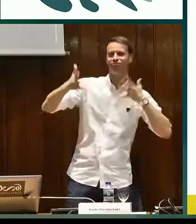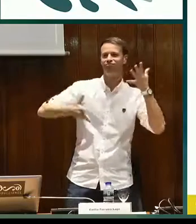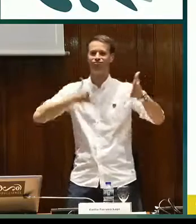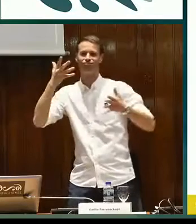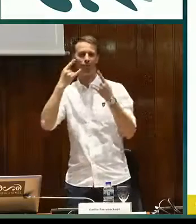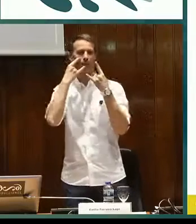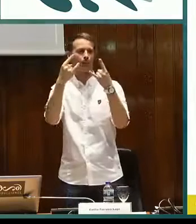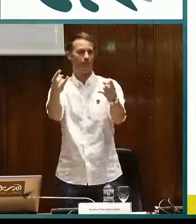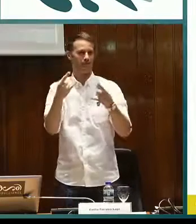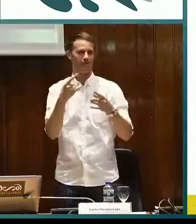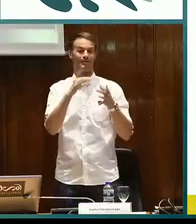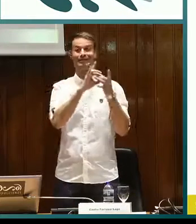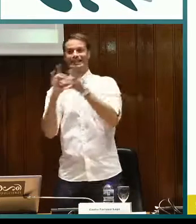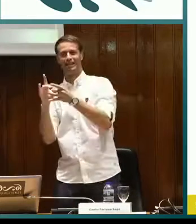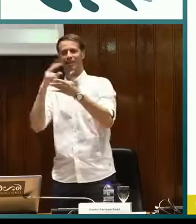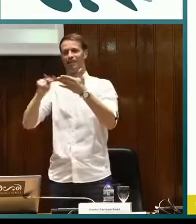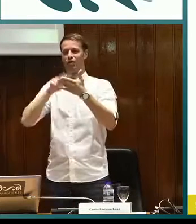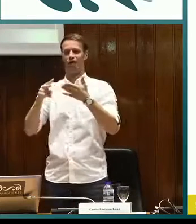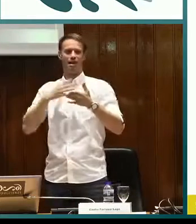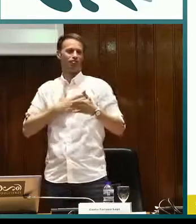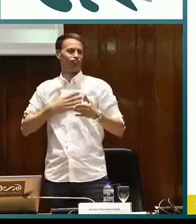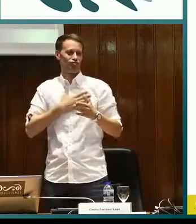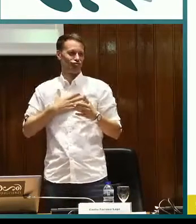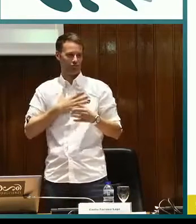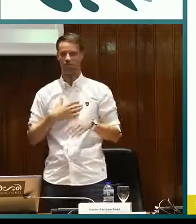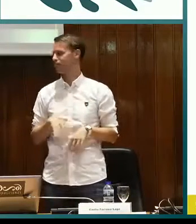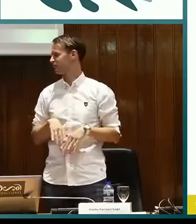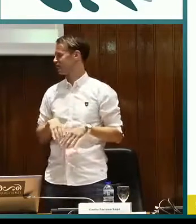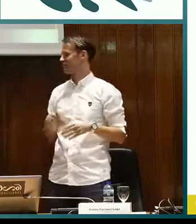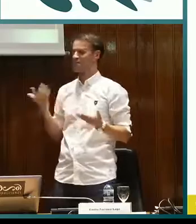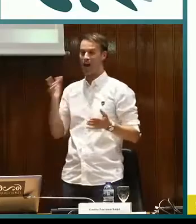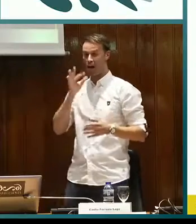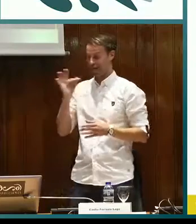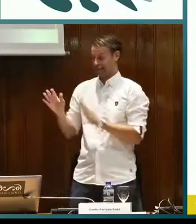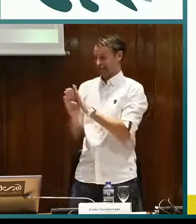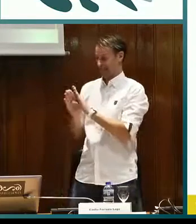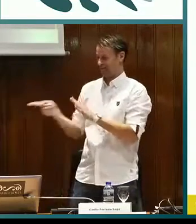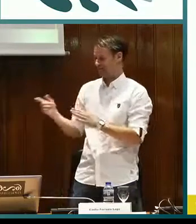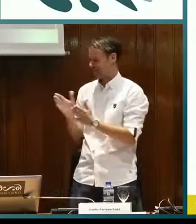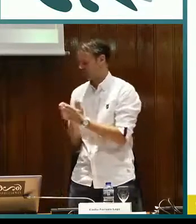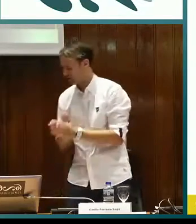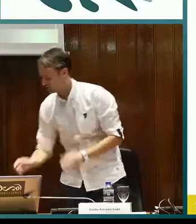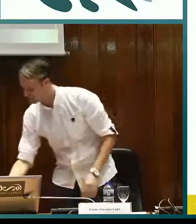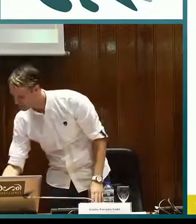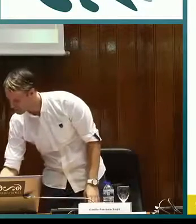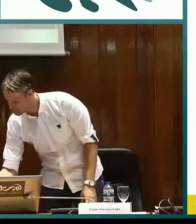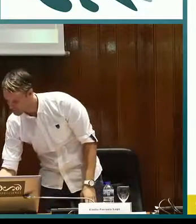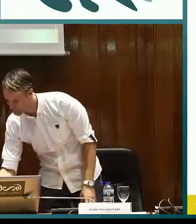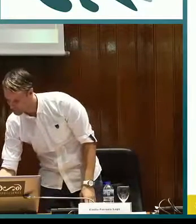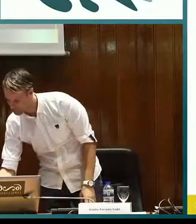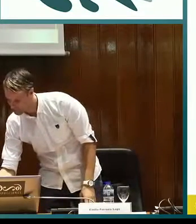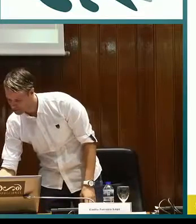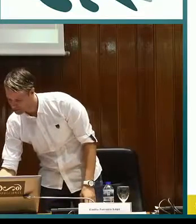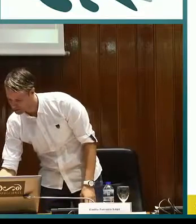No solo interpretado, sino hacerlo de una forma más atrayente para que eso se descubra el placer de la lectura. Y ahora va a continuar mi